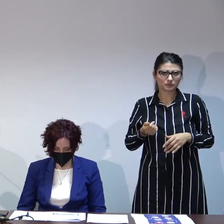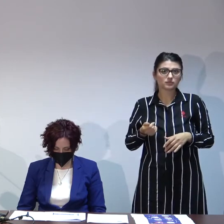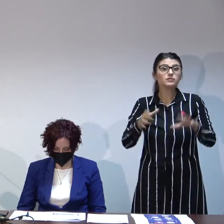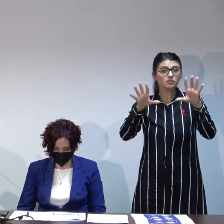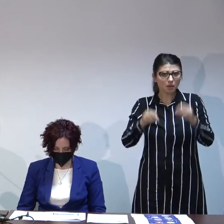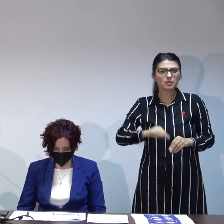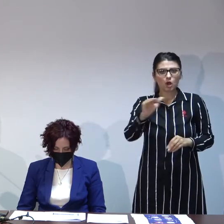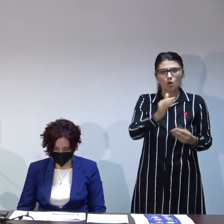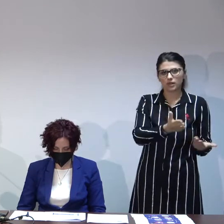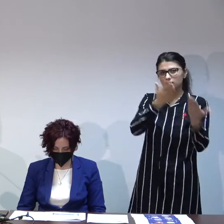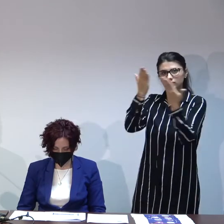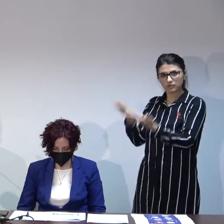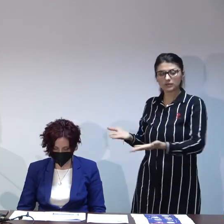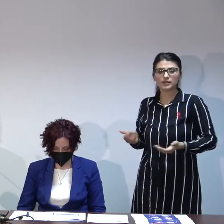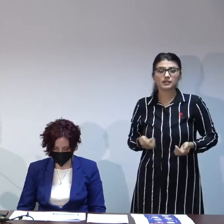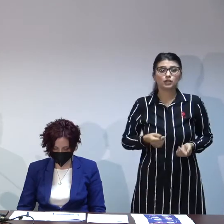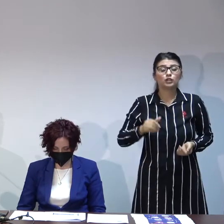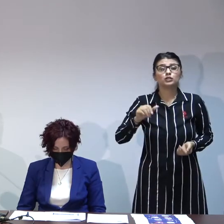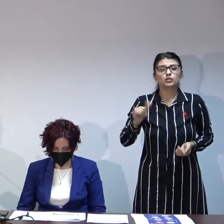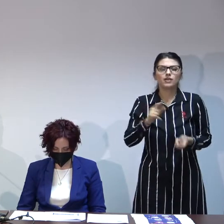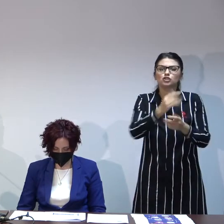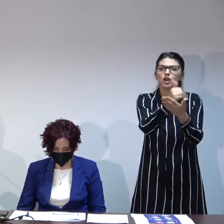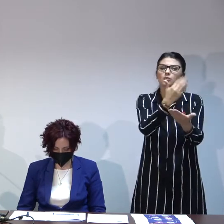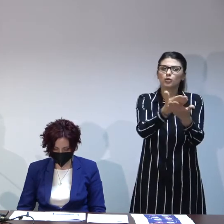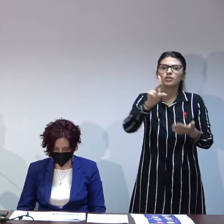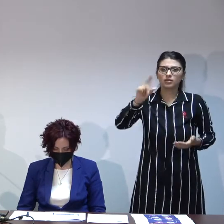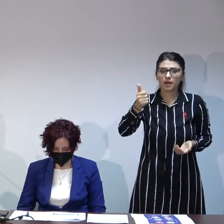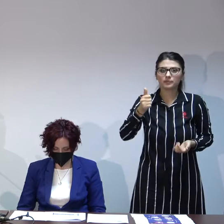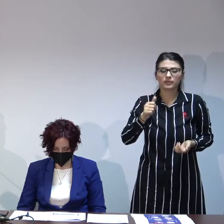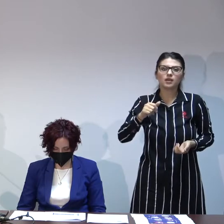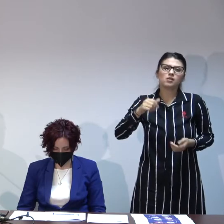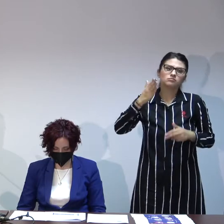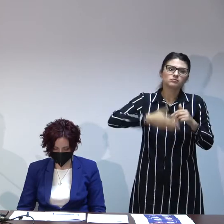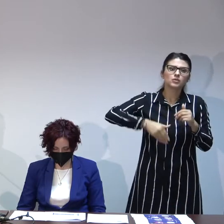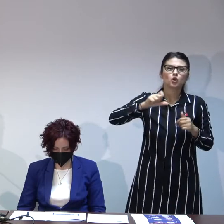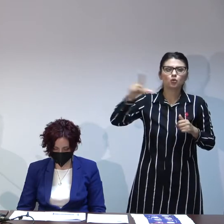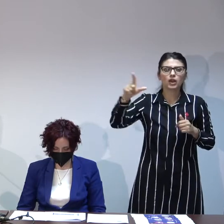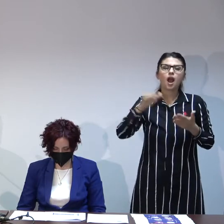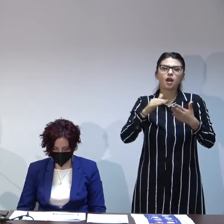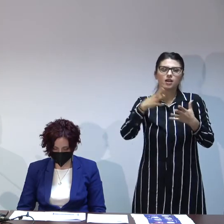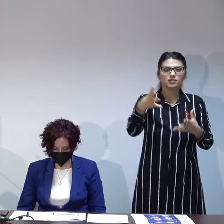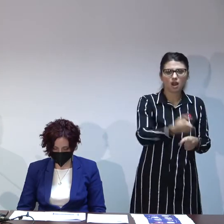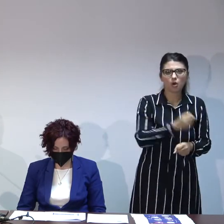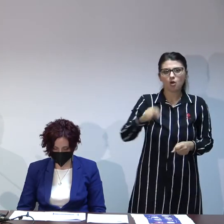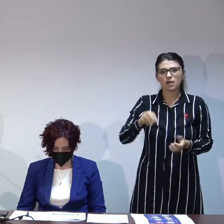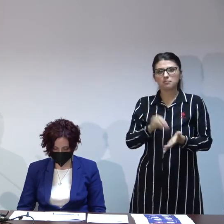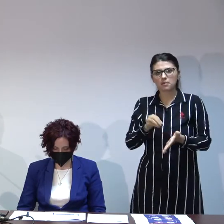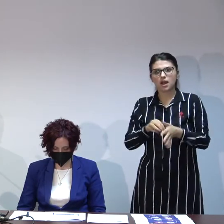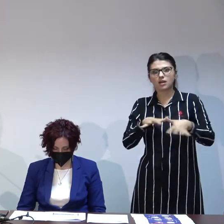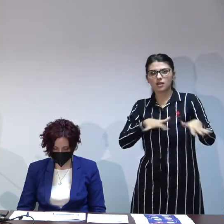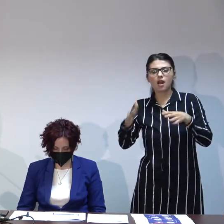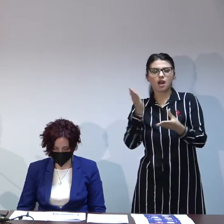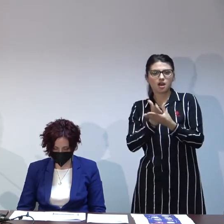încredințarea și la începutul spre mijlocul lunii iulie l-am luat acasă acum suntem pe ultima suta de metri cu